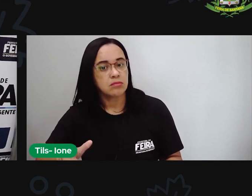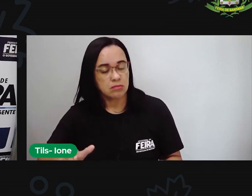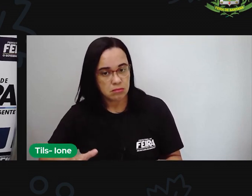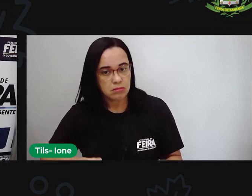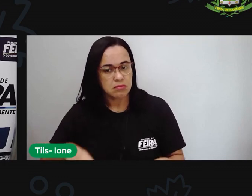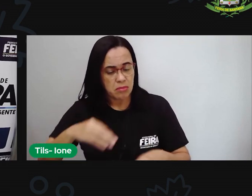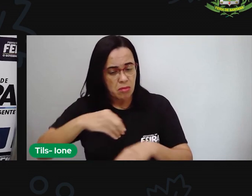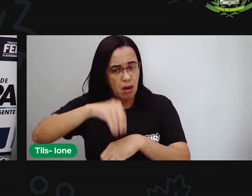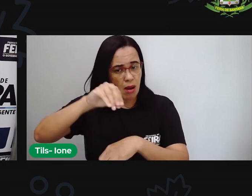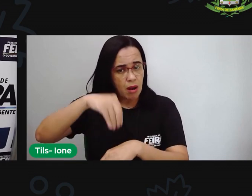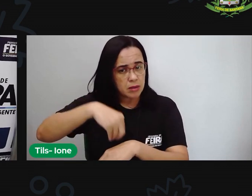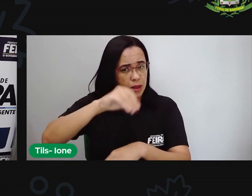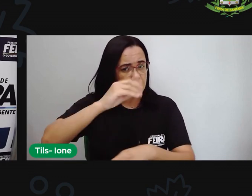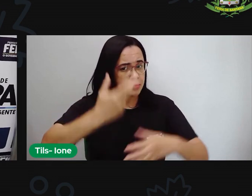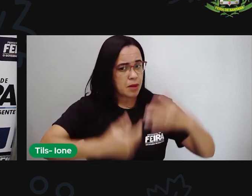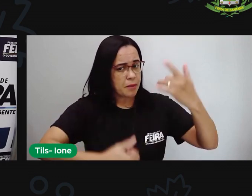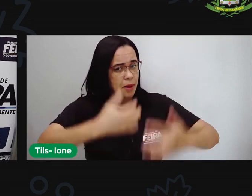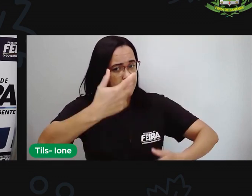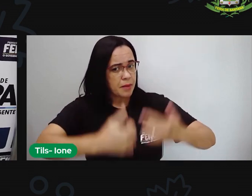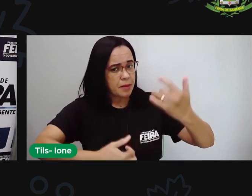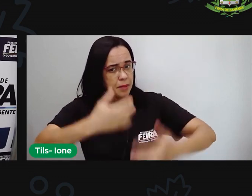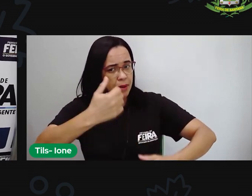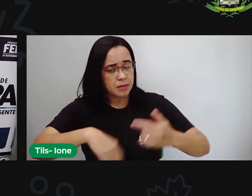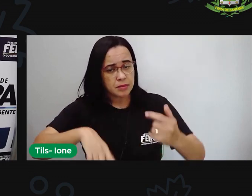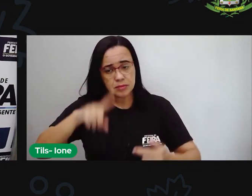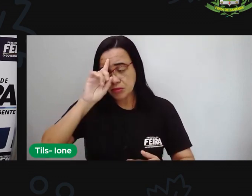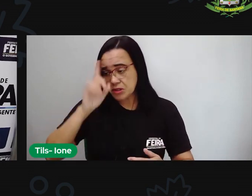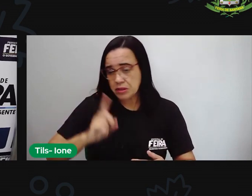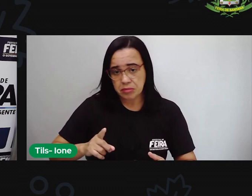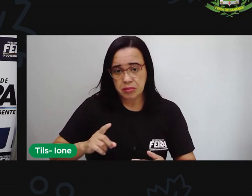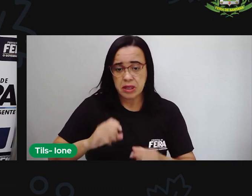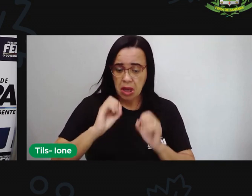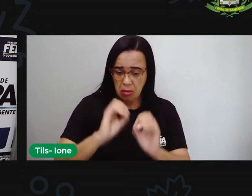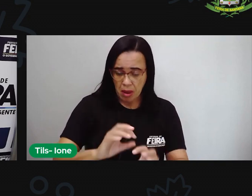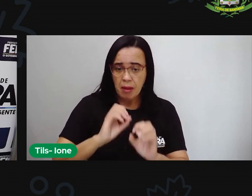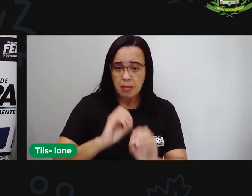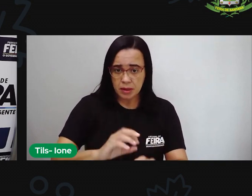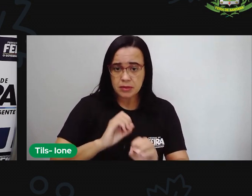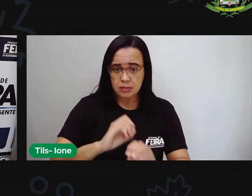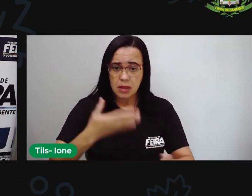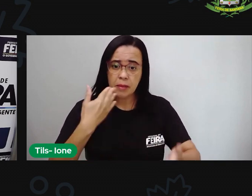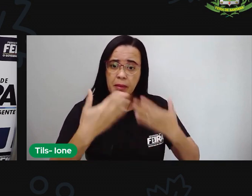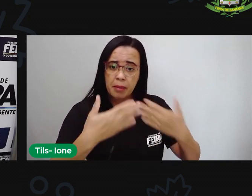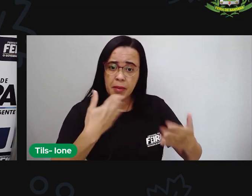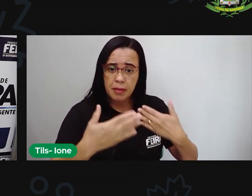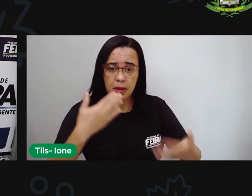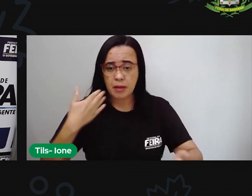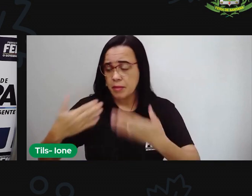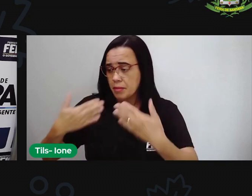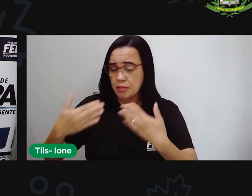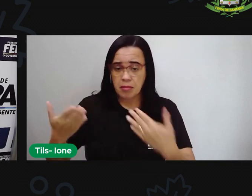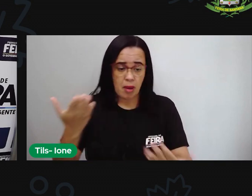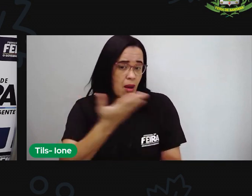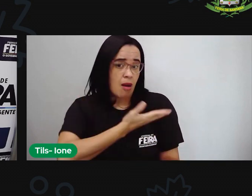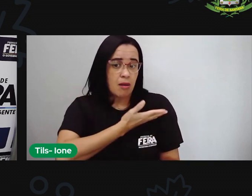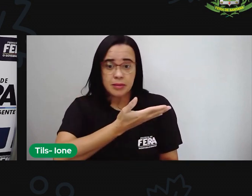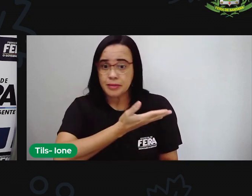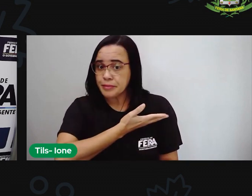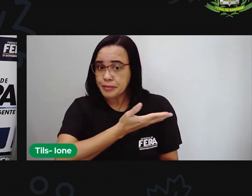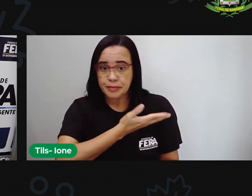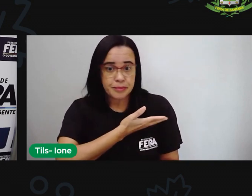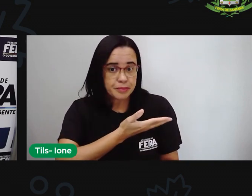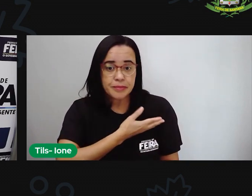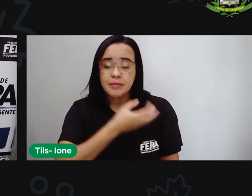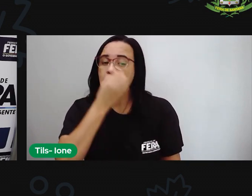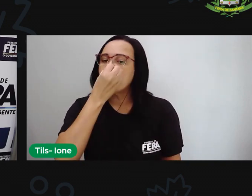dicas, explicava o que a menina não sabia, conversava, ficaram amigos. É bom